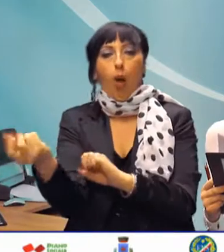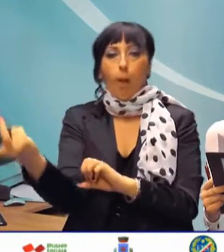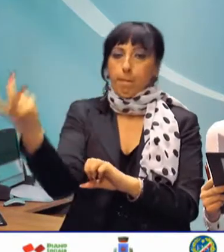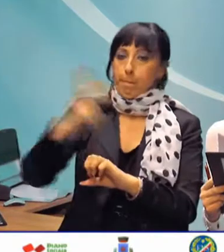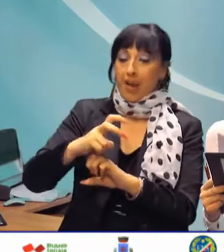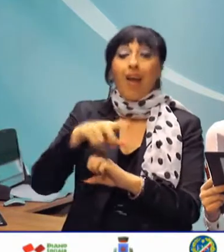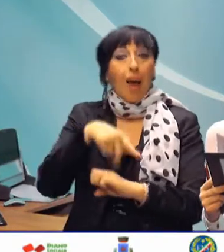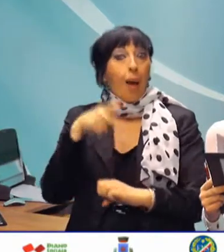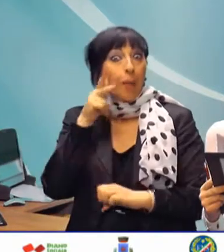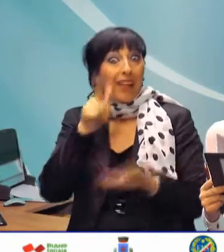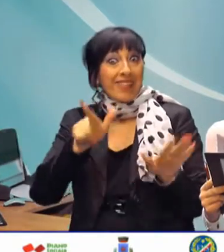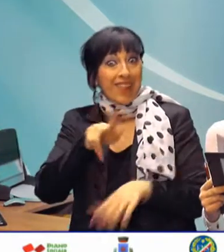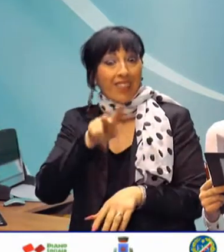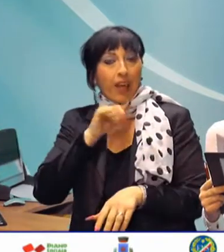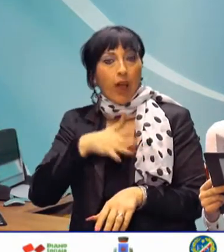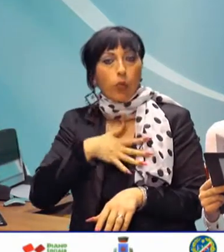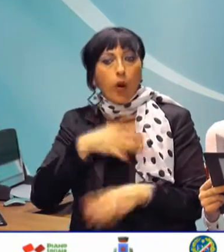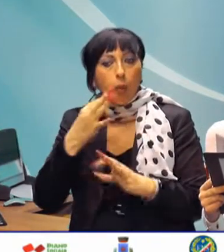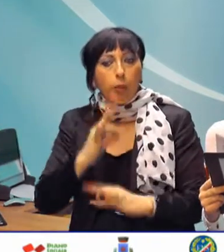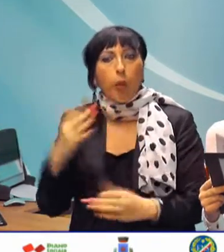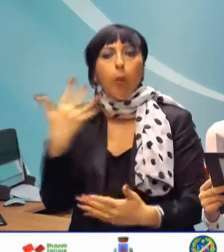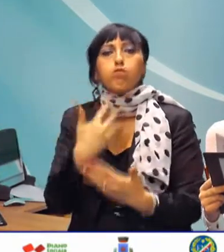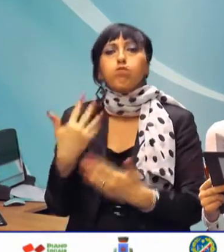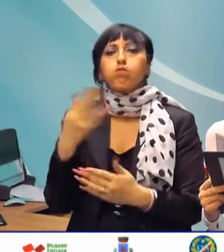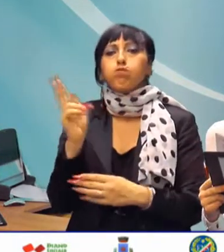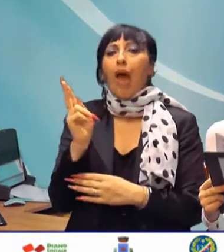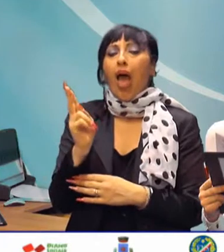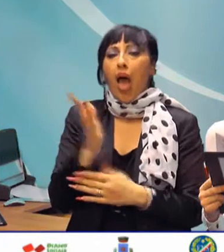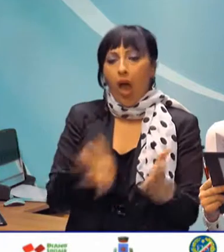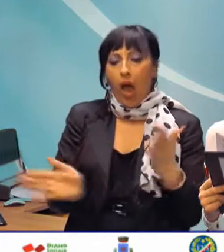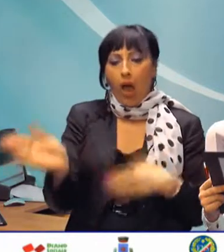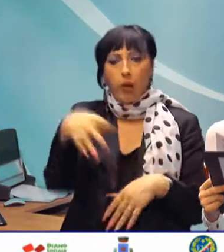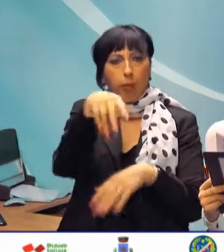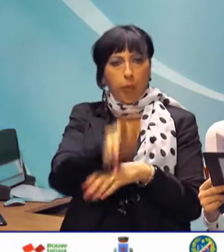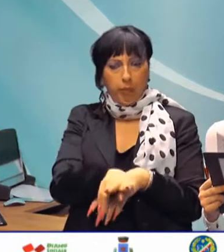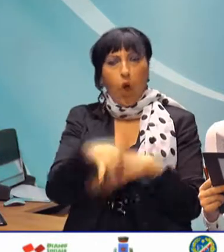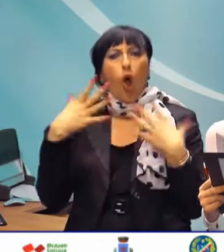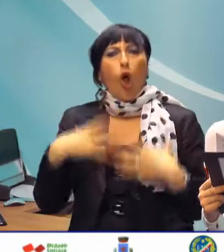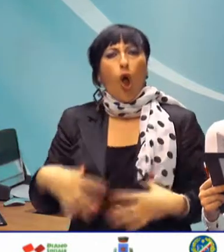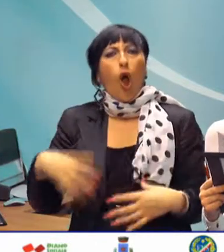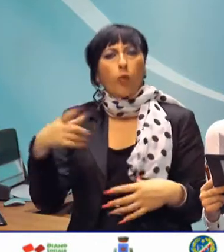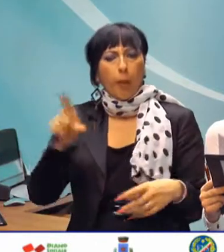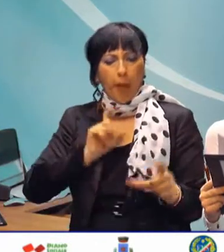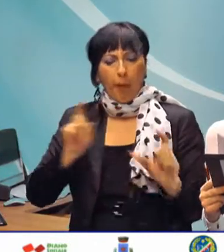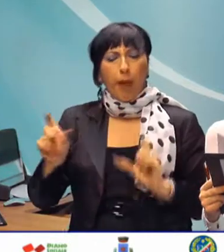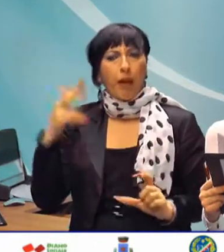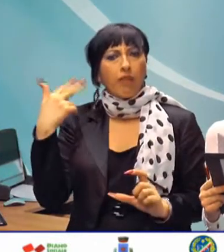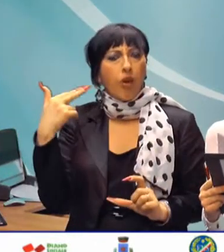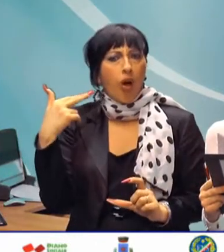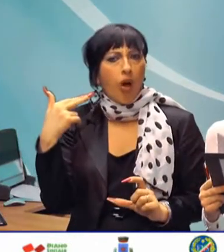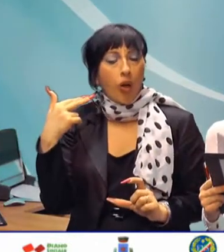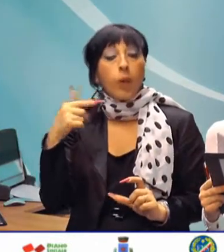di 72 anni è stato trovato chiuso in bagno, nella vasca e con lividi su buona parte del corpo. Ha